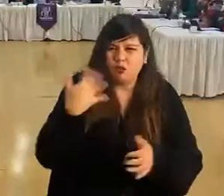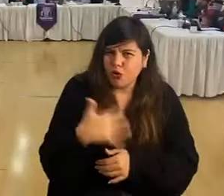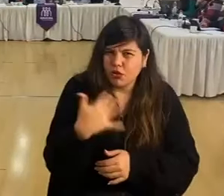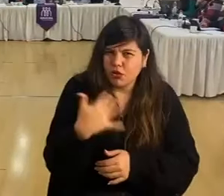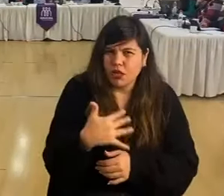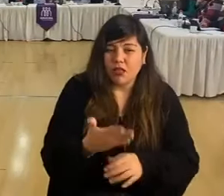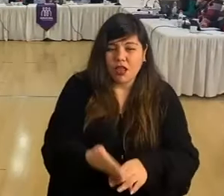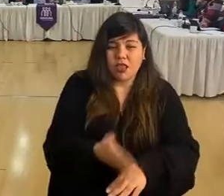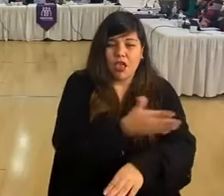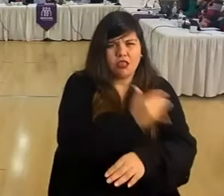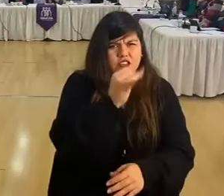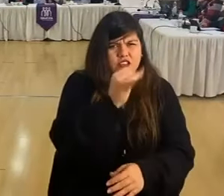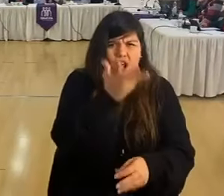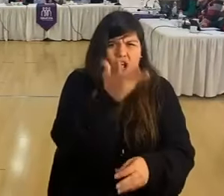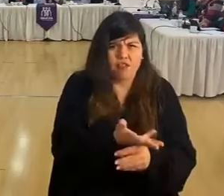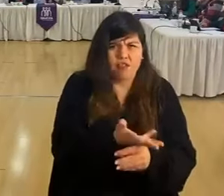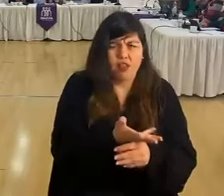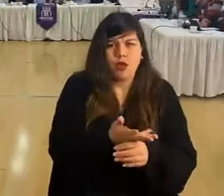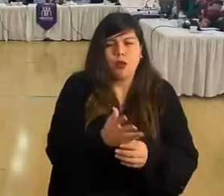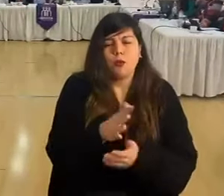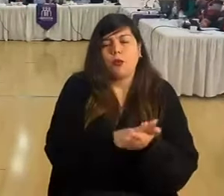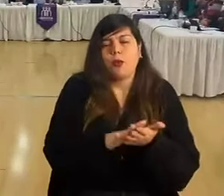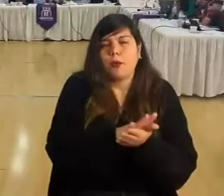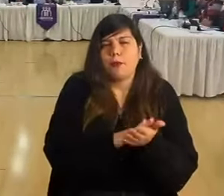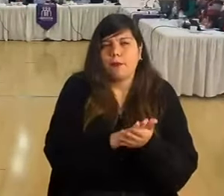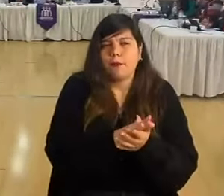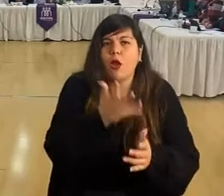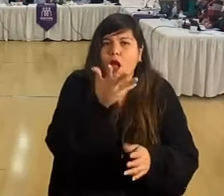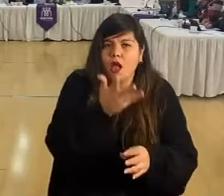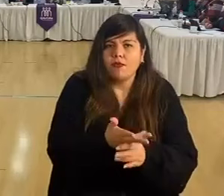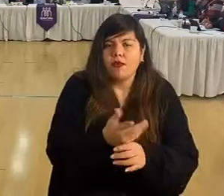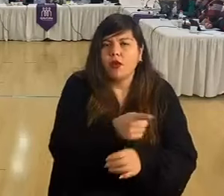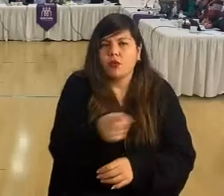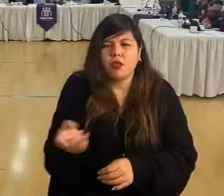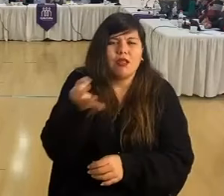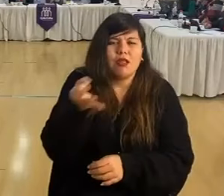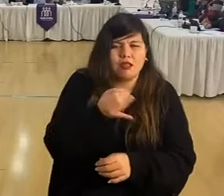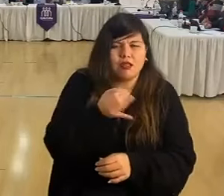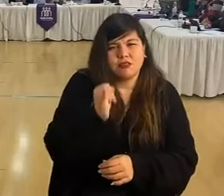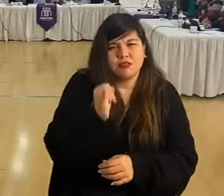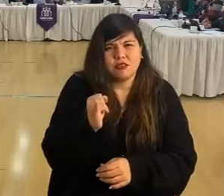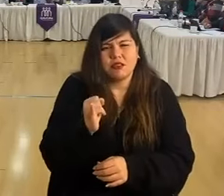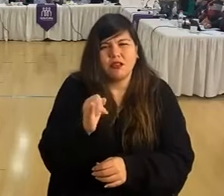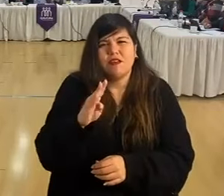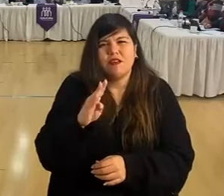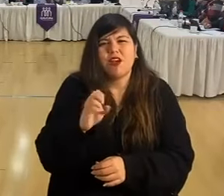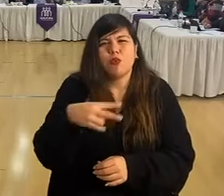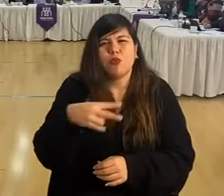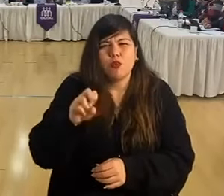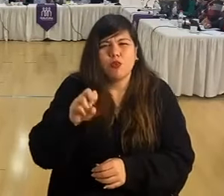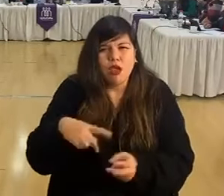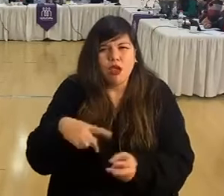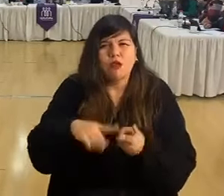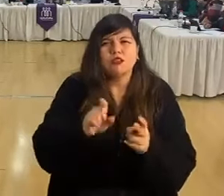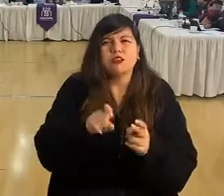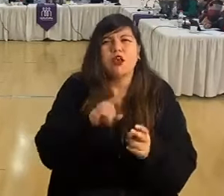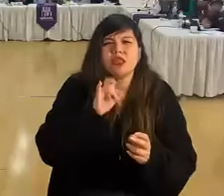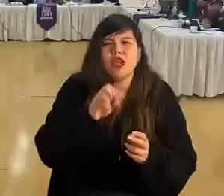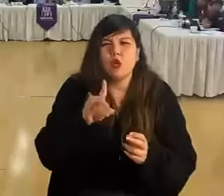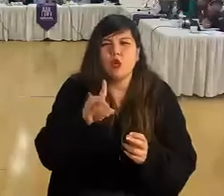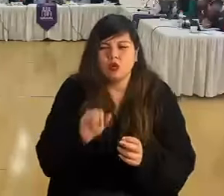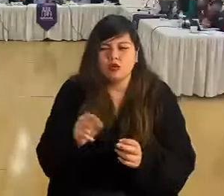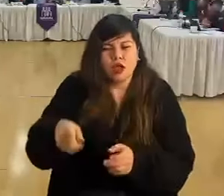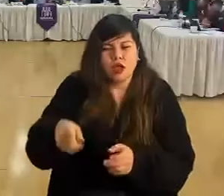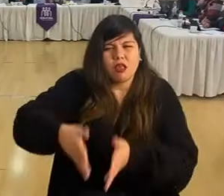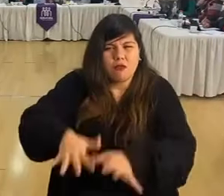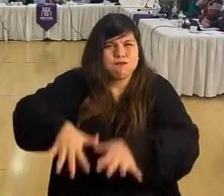anteriormente. Por cierto, hubo en los que usted menciona, pero no como en otros años o en